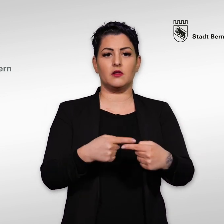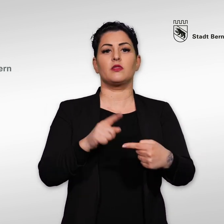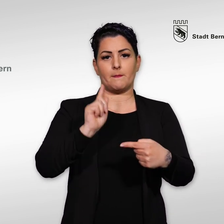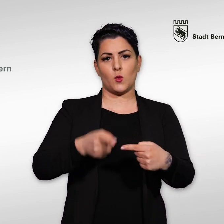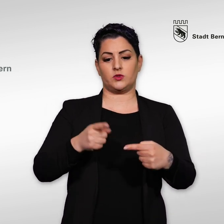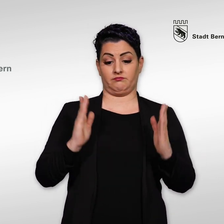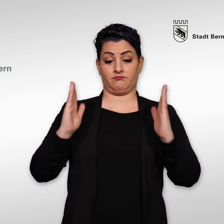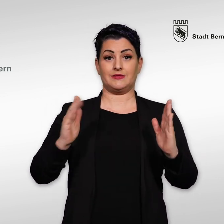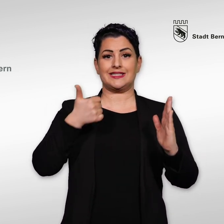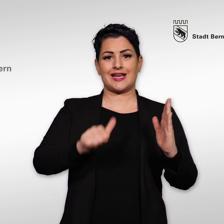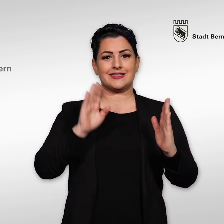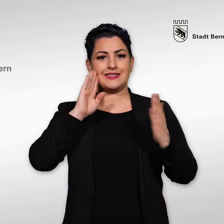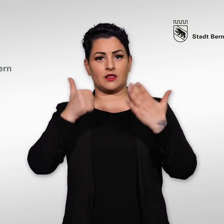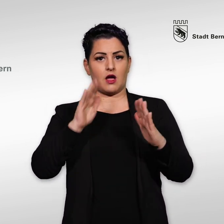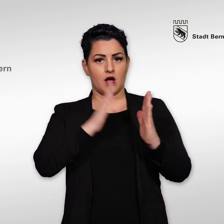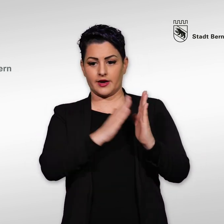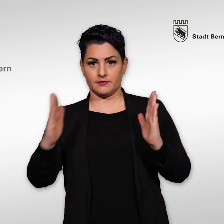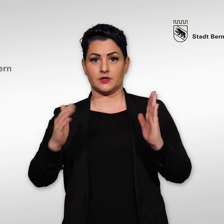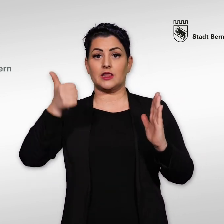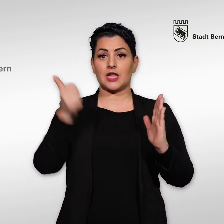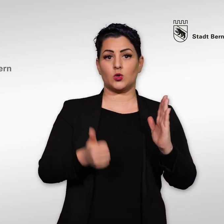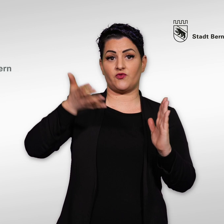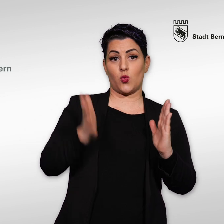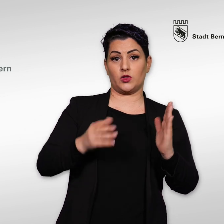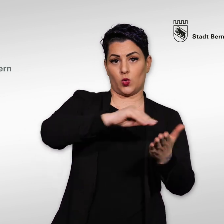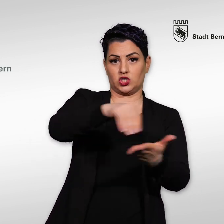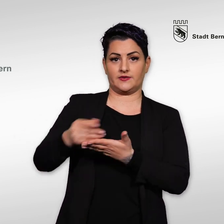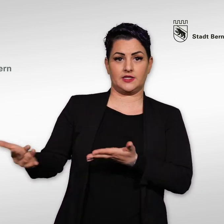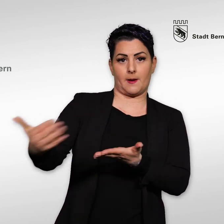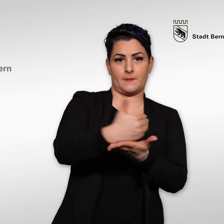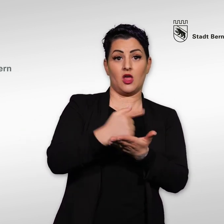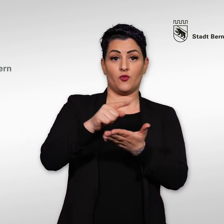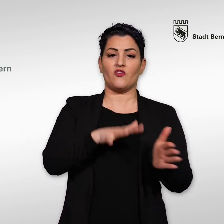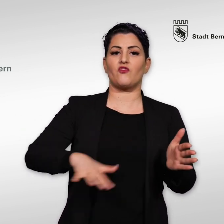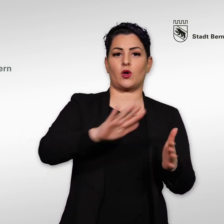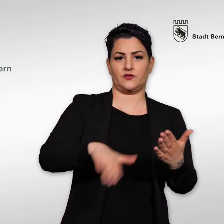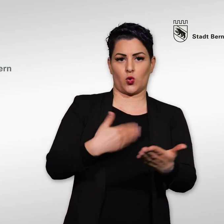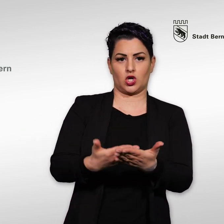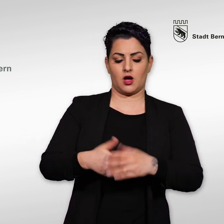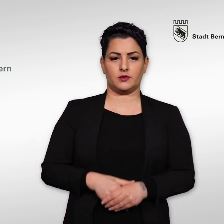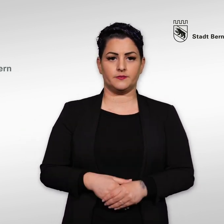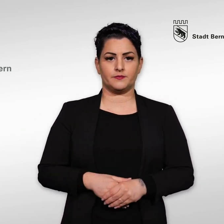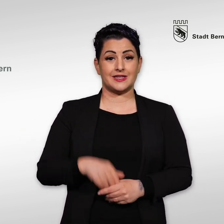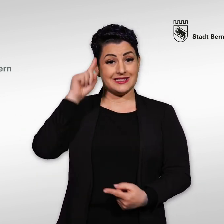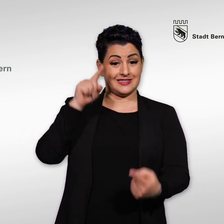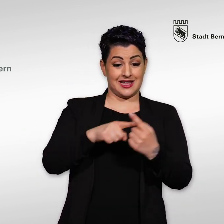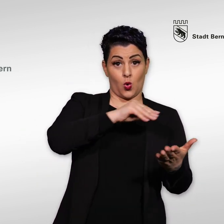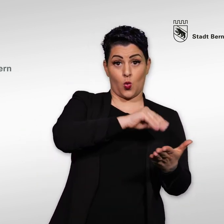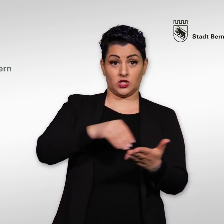gegen einen Beschluss vorgehen möchten, müssen Sie innerhalb von 60 Tagen 1500 Unterschriften für Ihren Volksvorschlag sammeln.